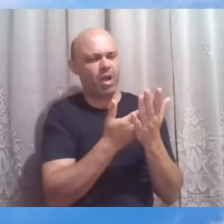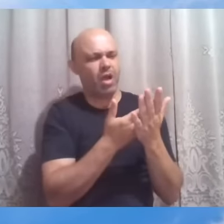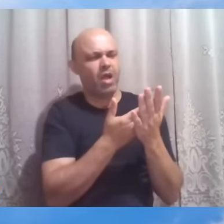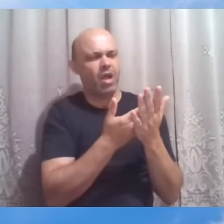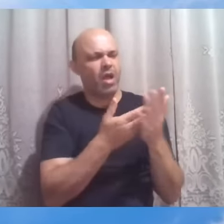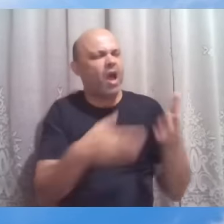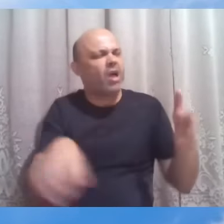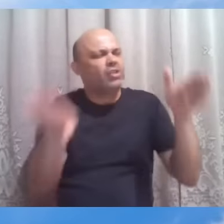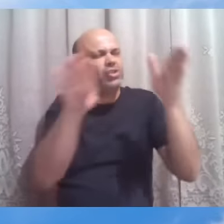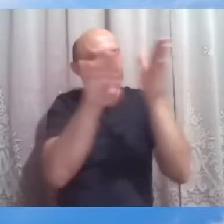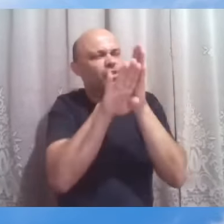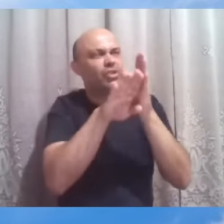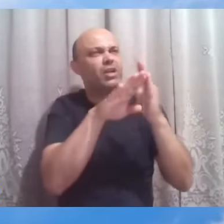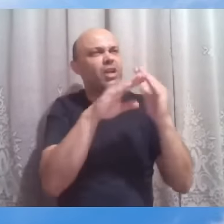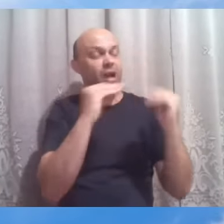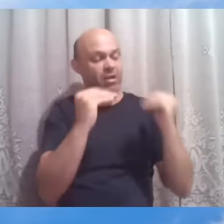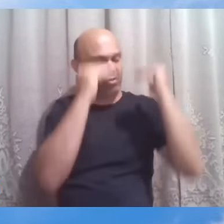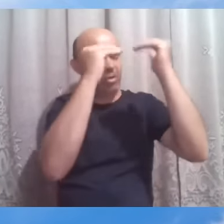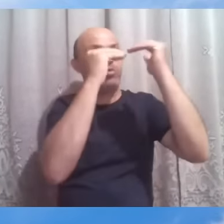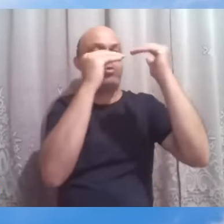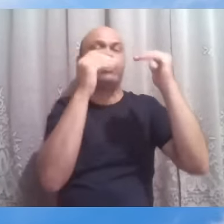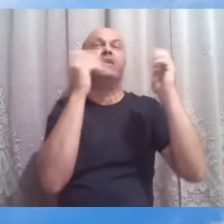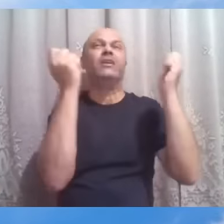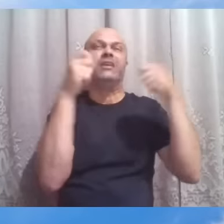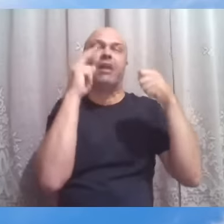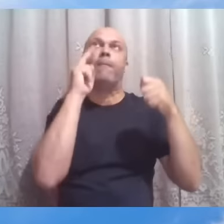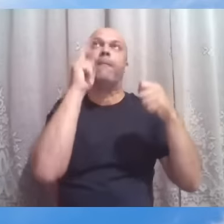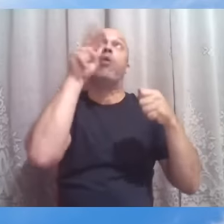estatura tal que nos permita pelo menos vislumbrá-lo.